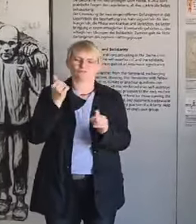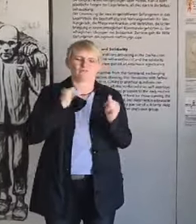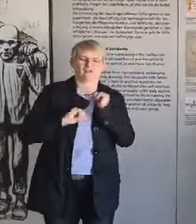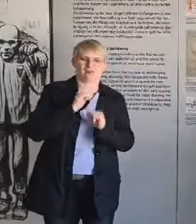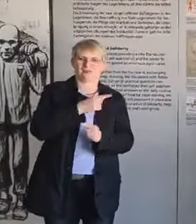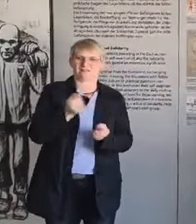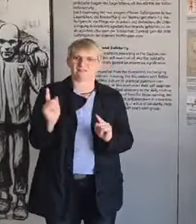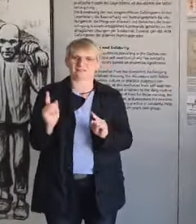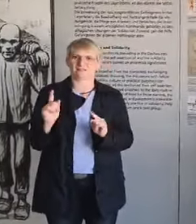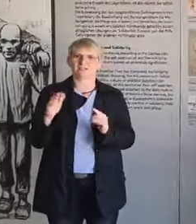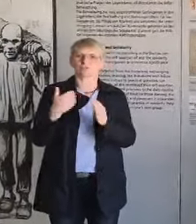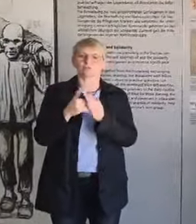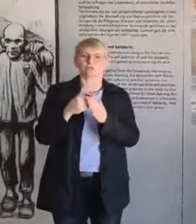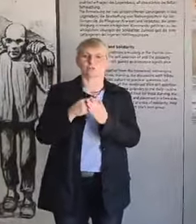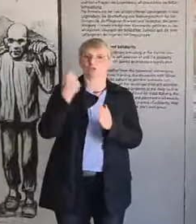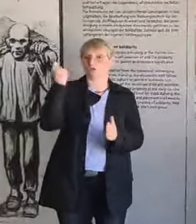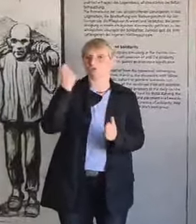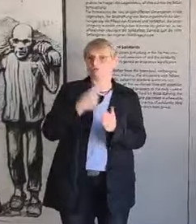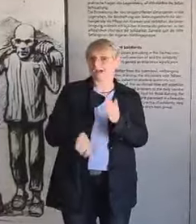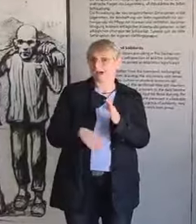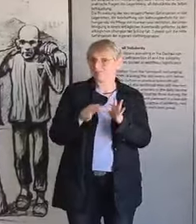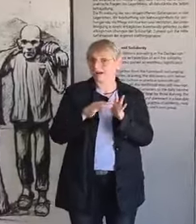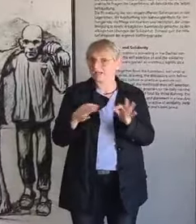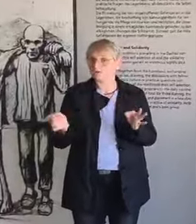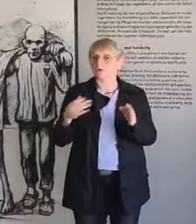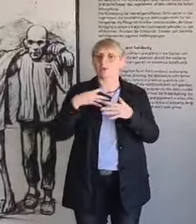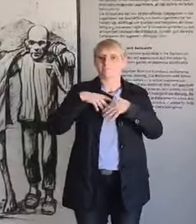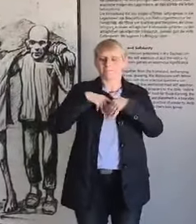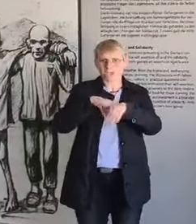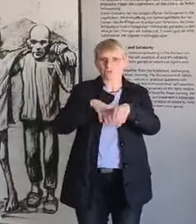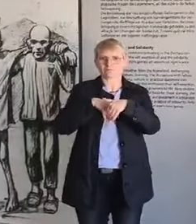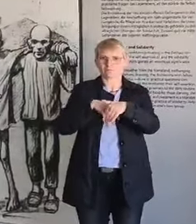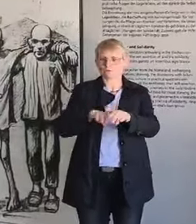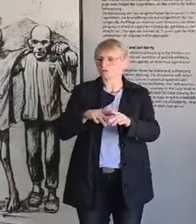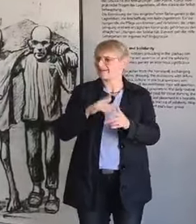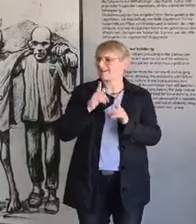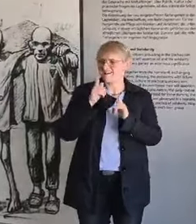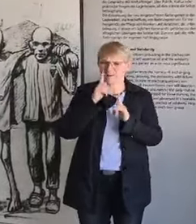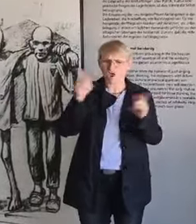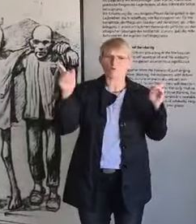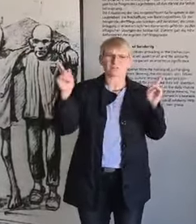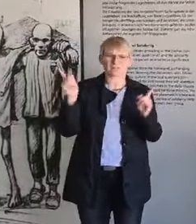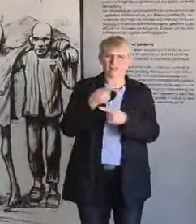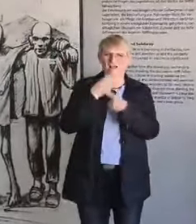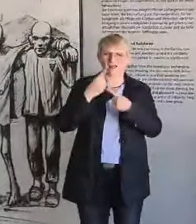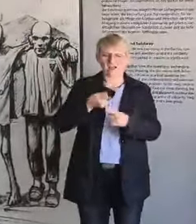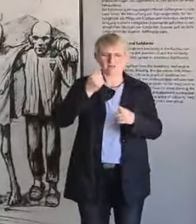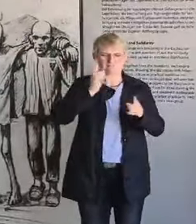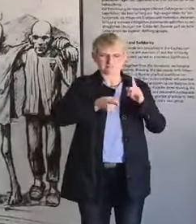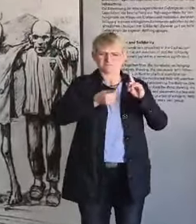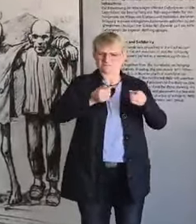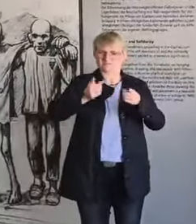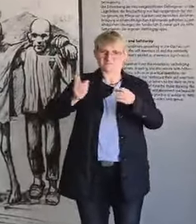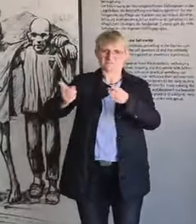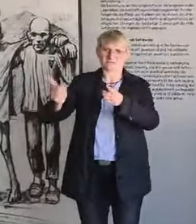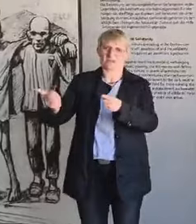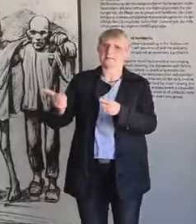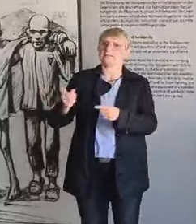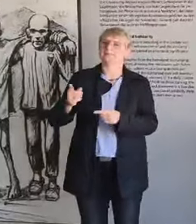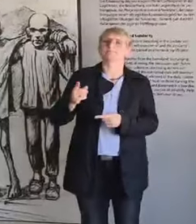Strafmaßnahmen or Märschen must really loud sung out. Natürlich nationales Lied gut.